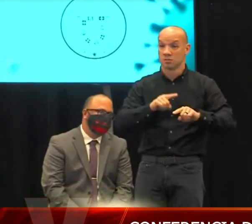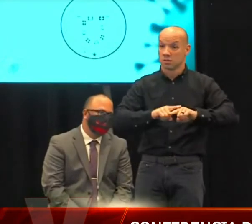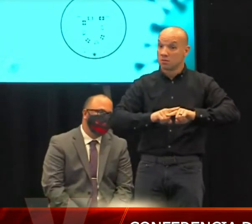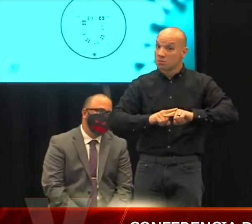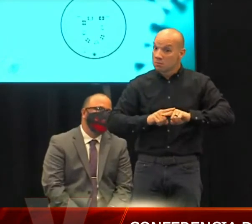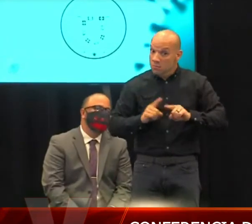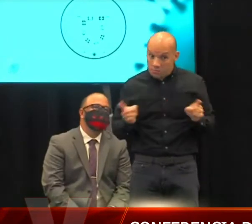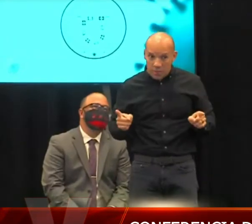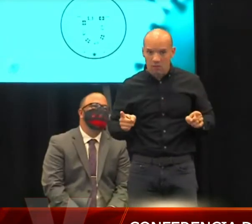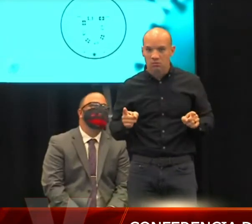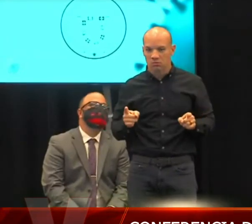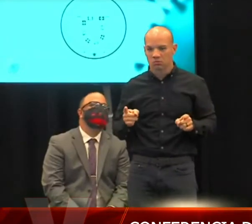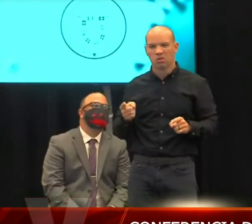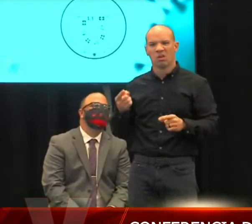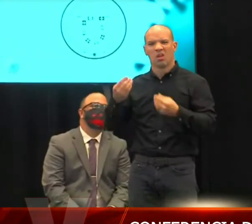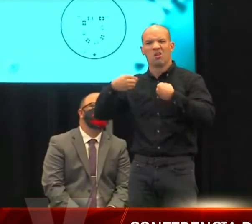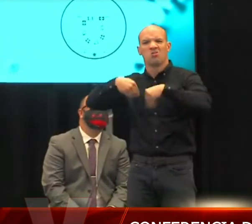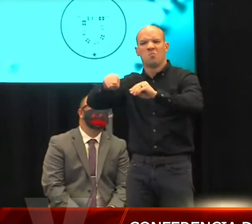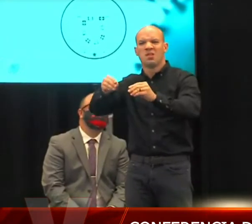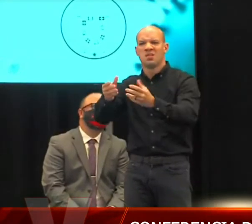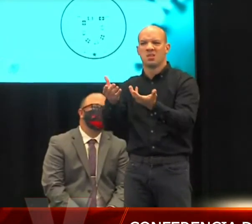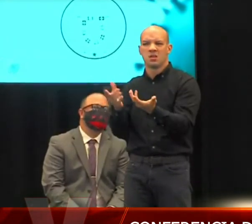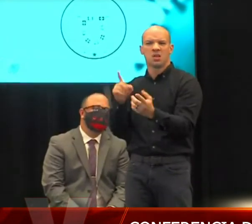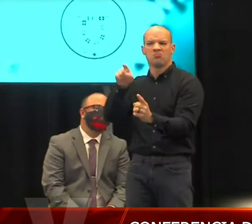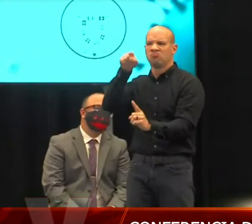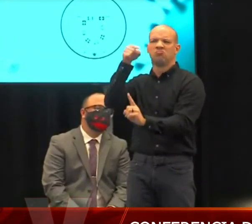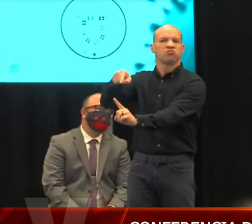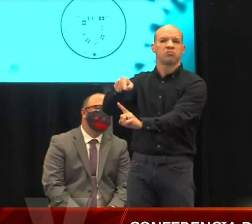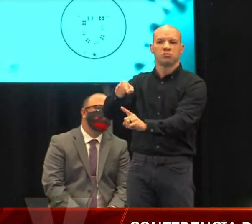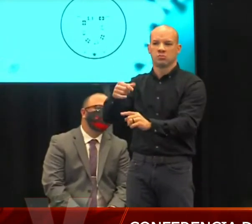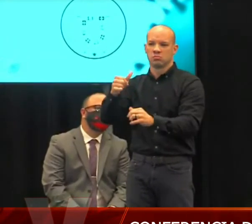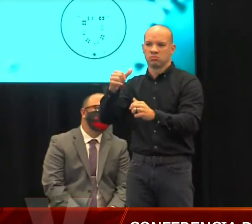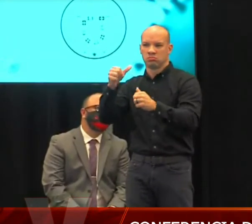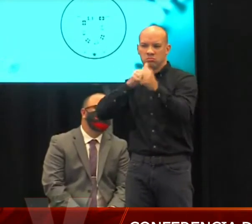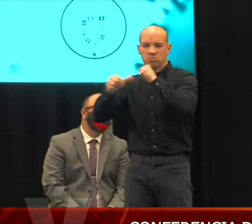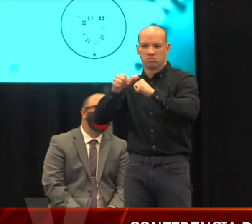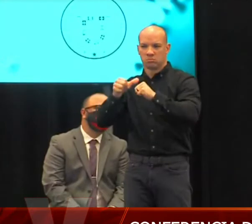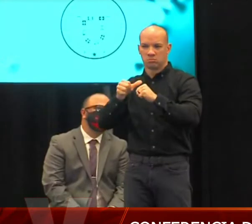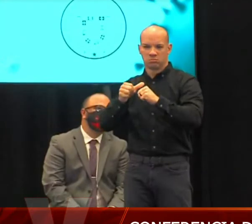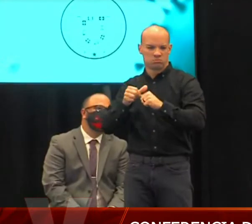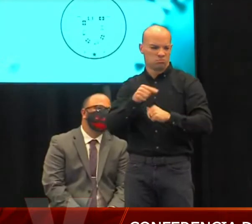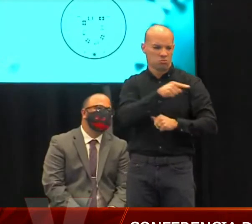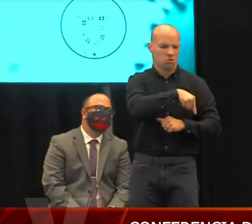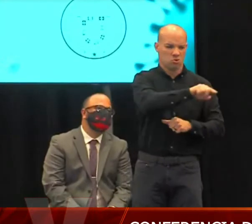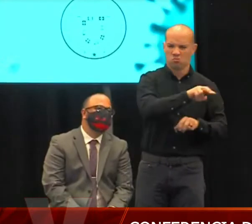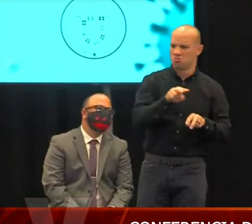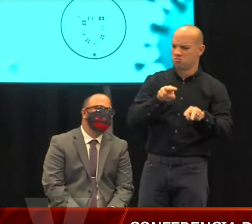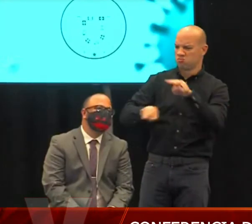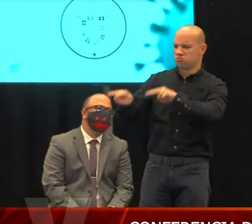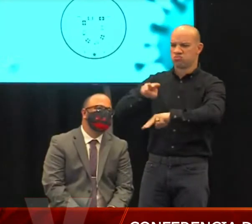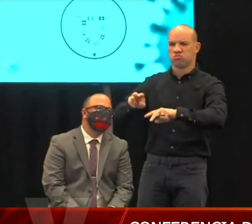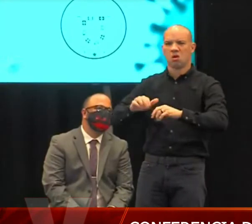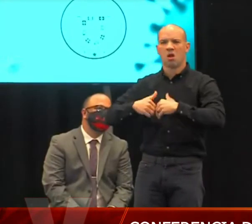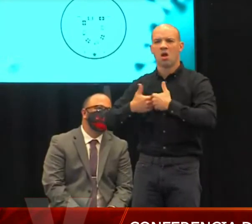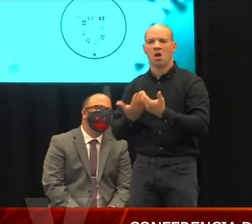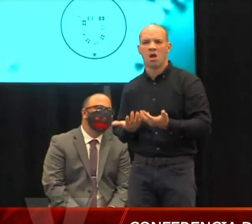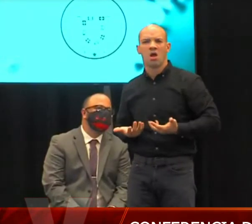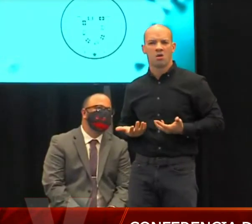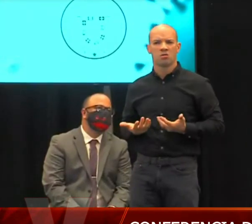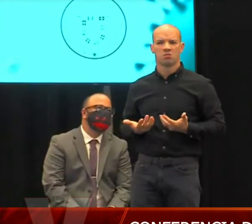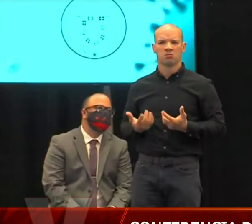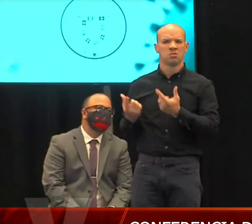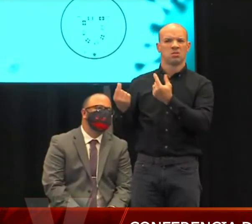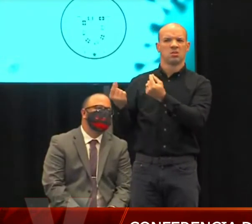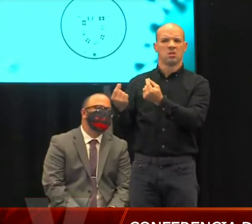van a fiscalizar que esos establecimientos que se dedican a la venta extensión de bebidas alcohólicas pues no estén operando porque según la orden ejecutiva no está permitido?